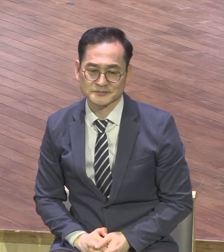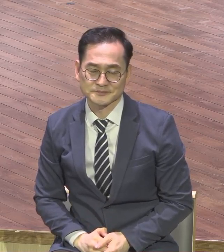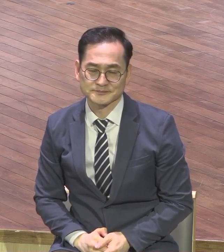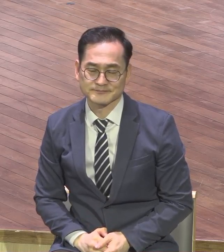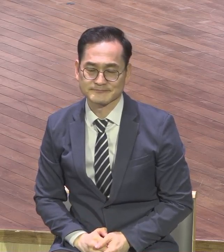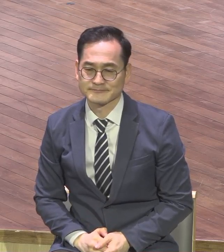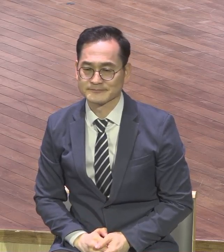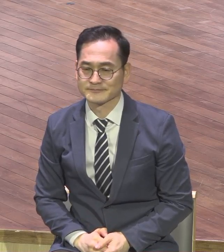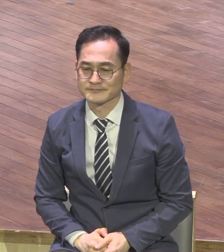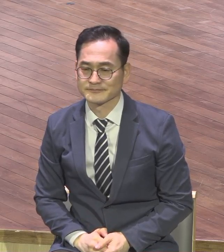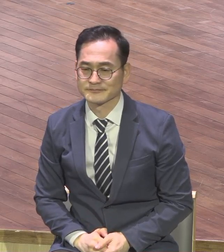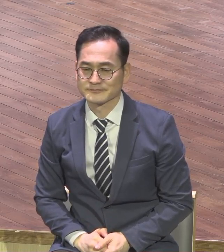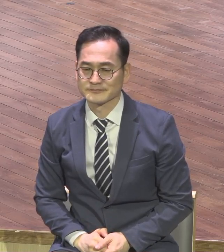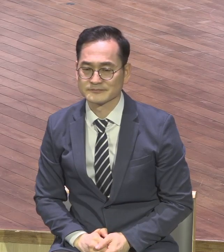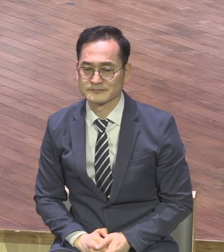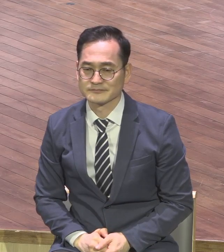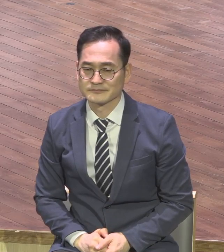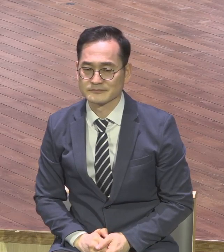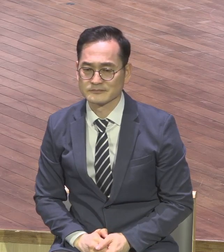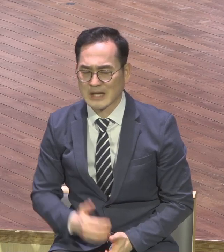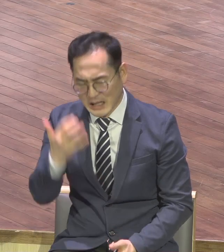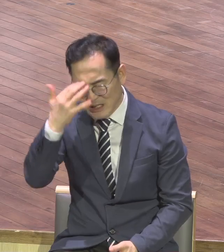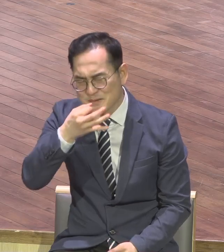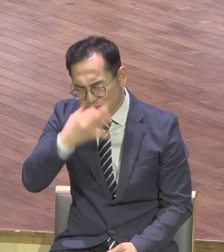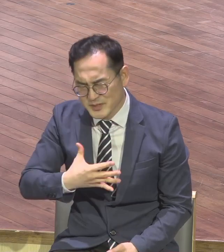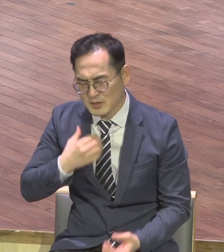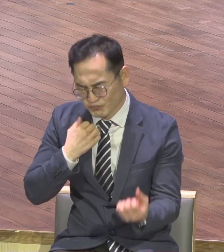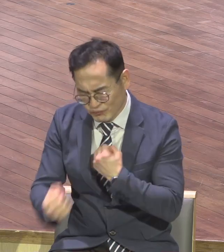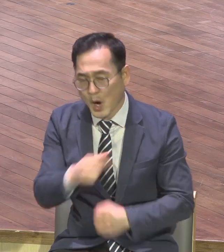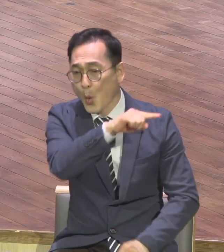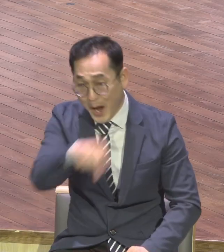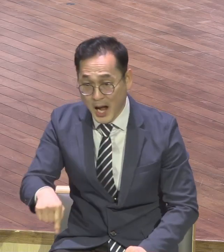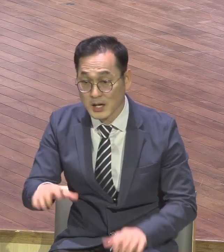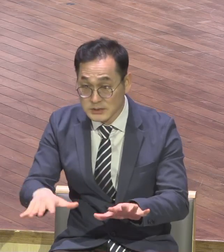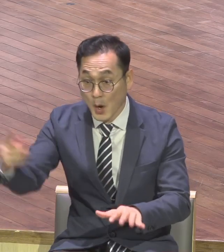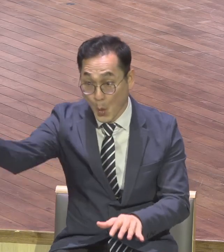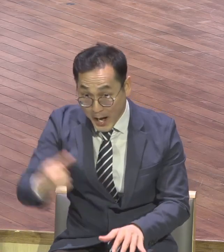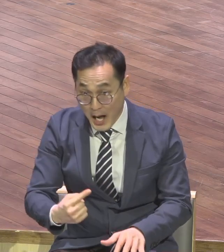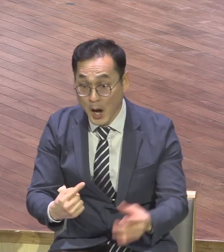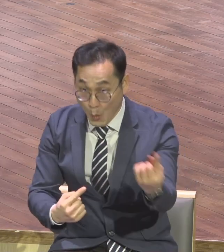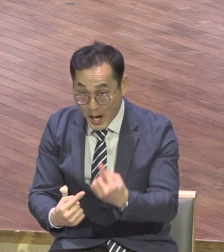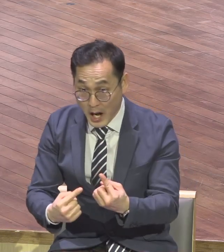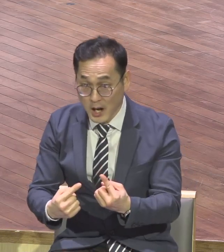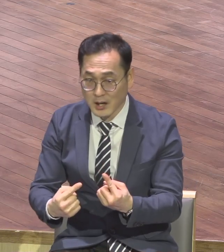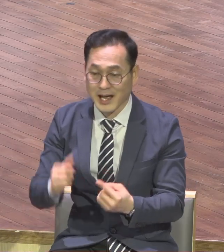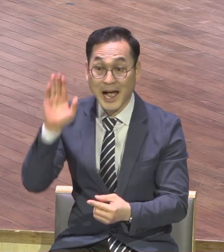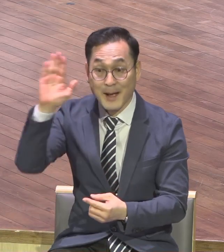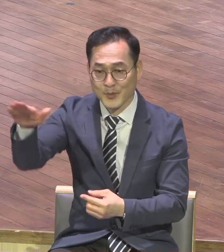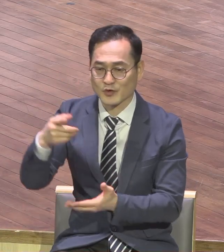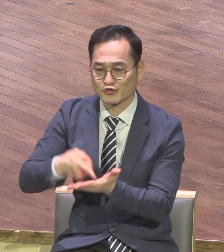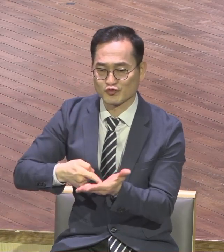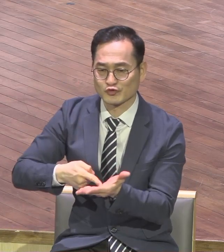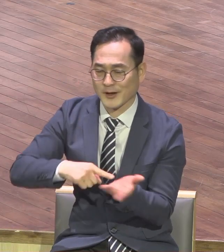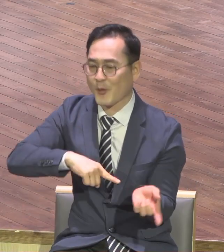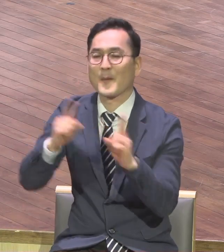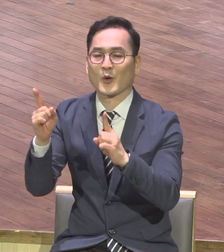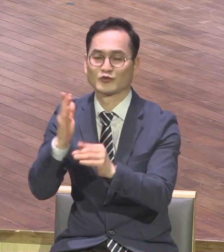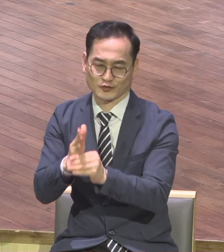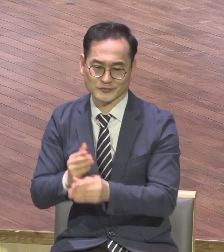하나님께 드려야 되겠다 나왔잖아요 나온 이 자체가 치유 가능성이 있다는 얘기예요 지금 어렵지 않는 과정들이